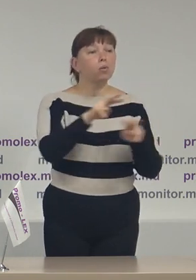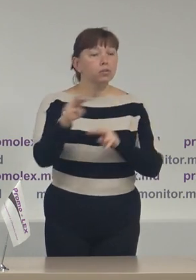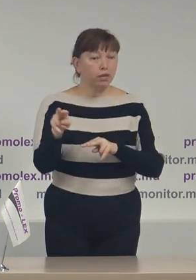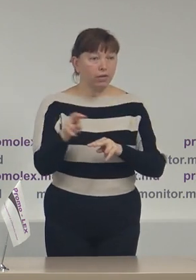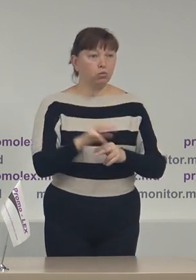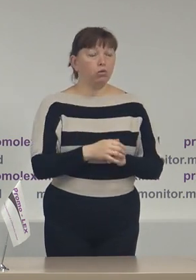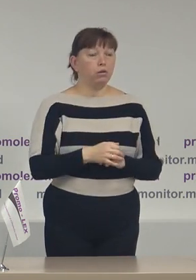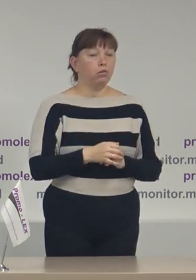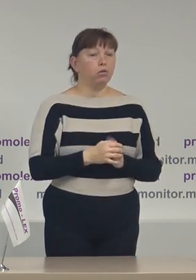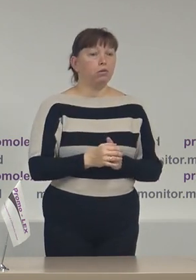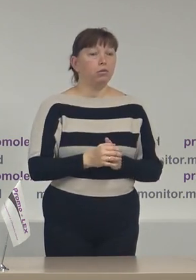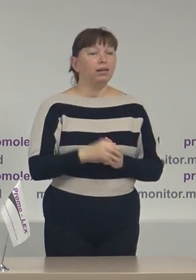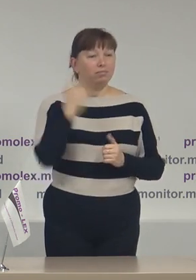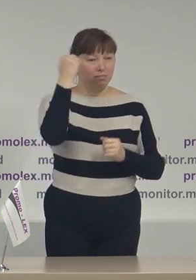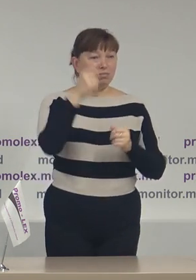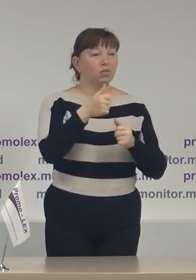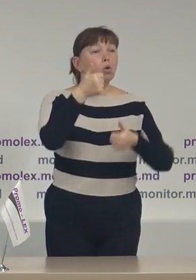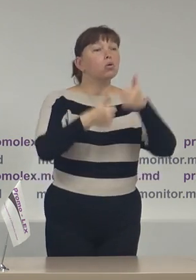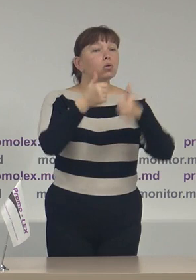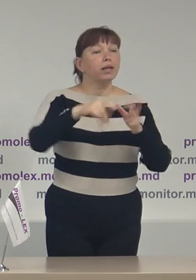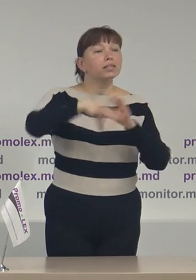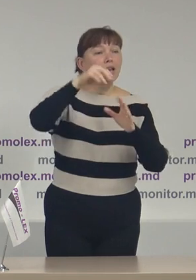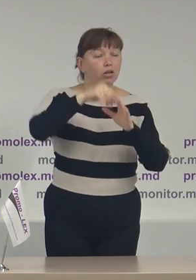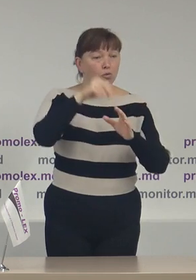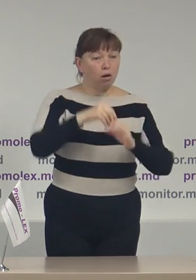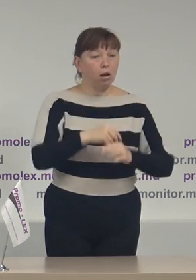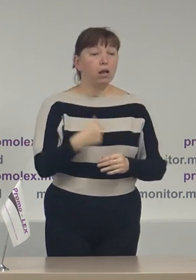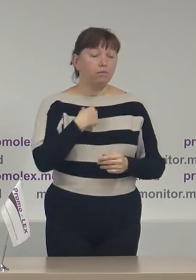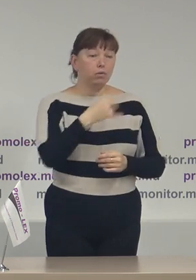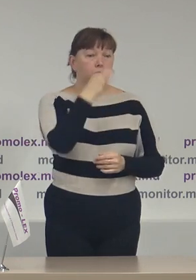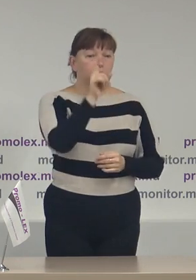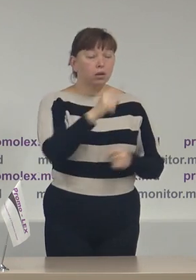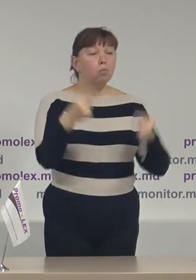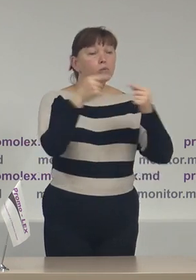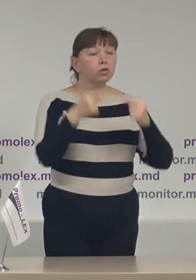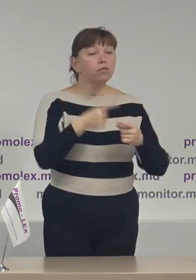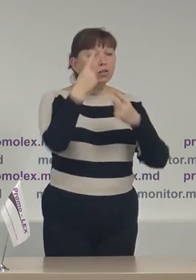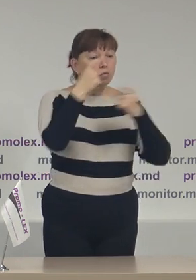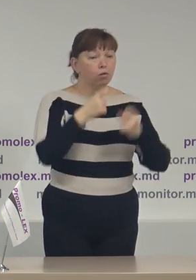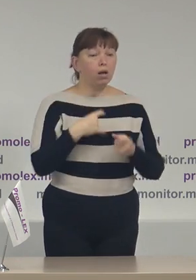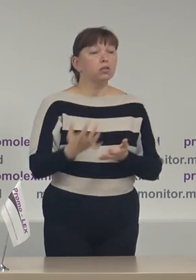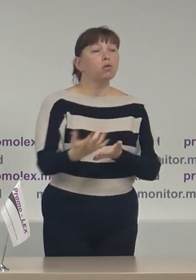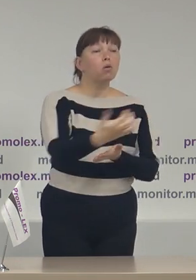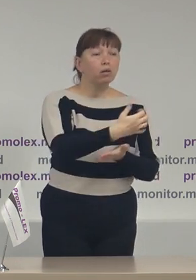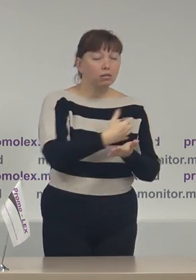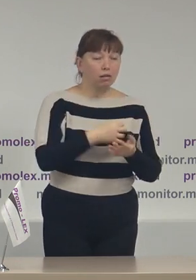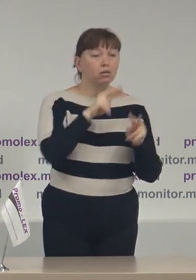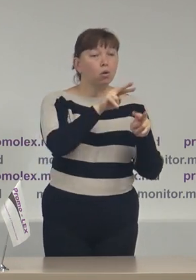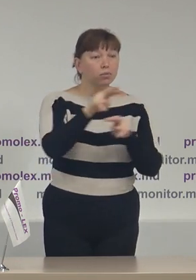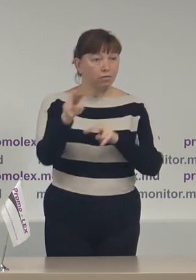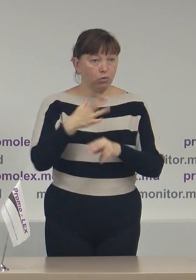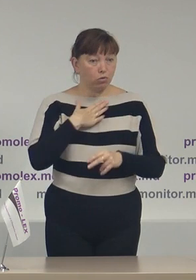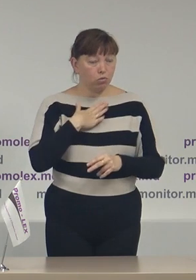către concurenții electorali aici trebuie să atragem atenția că potrivit informațiilor colectate de observatorii noștri